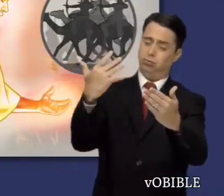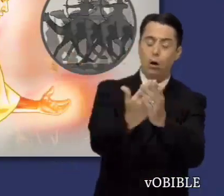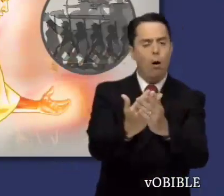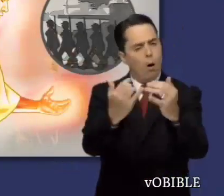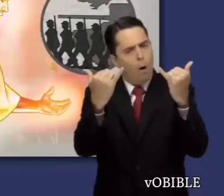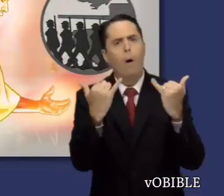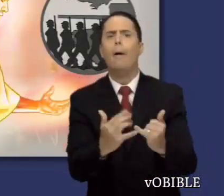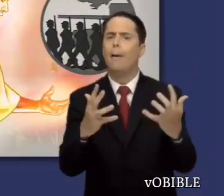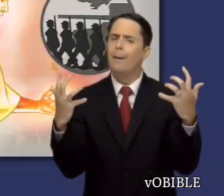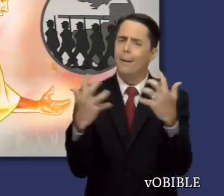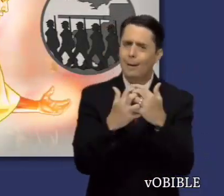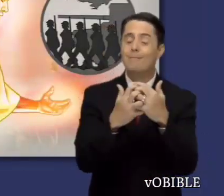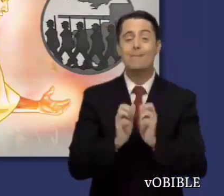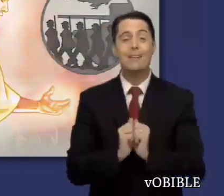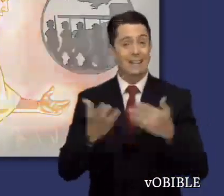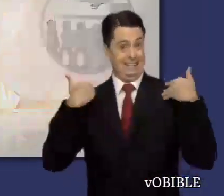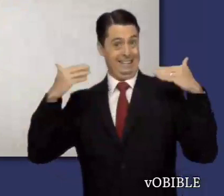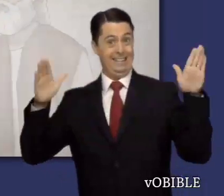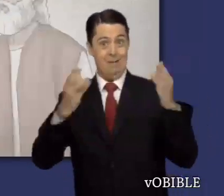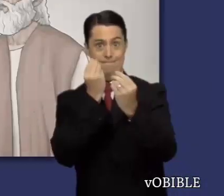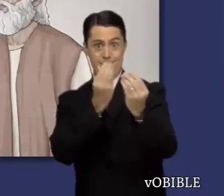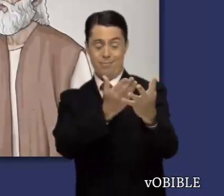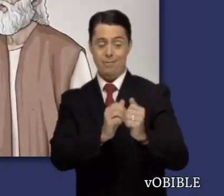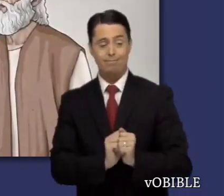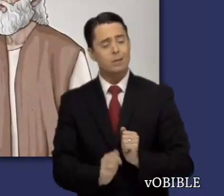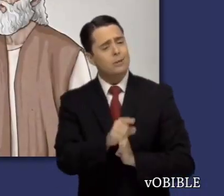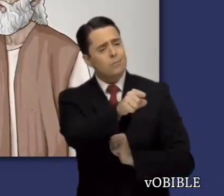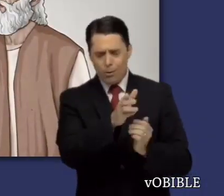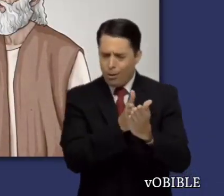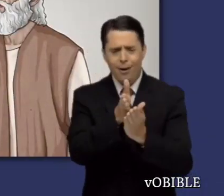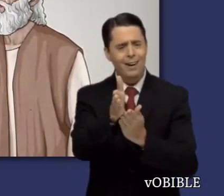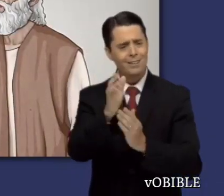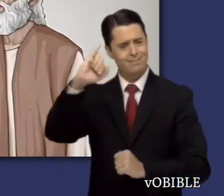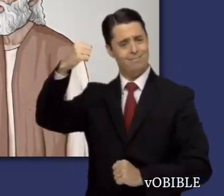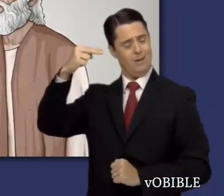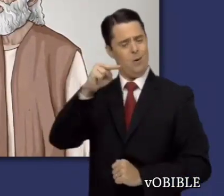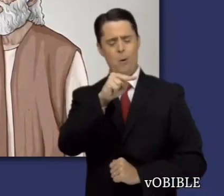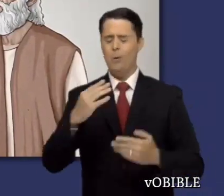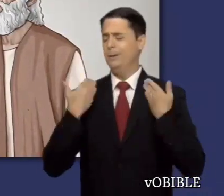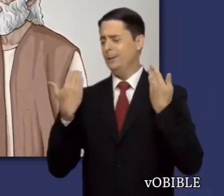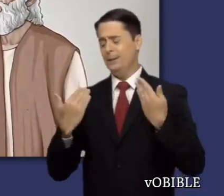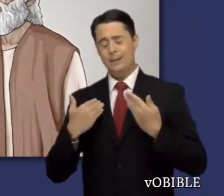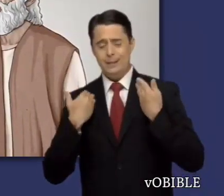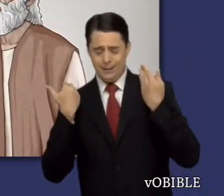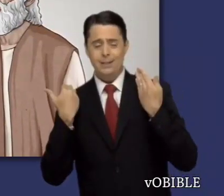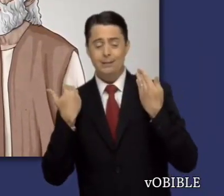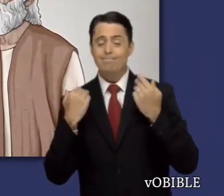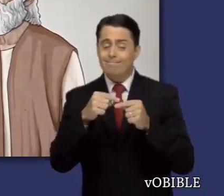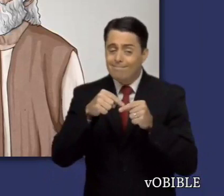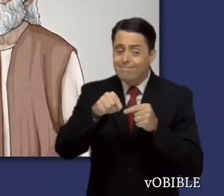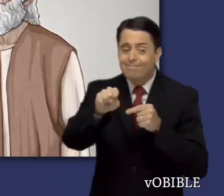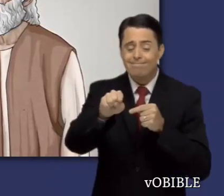hasta la parte final de los días. El ángel le asegura a Daniel que cuenta con la aprobación de Dios y le dice que,